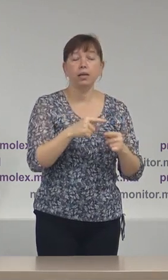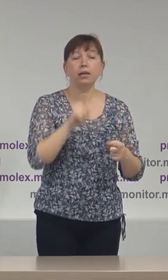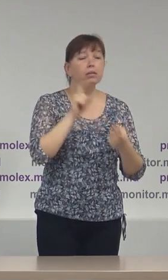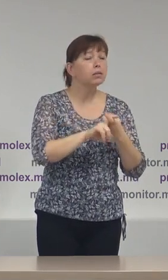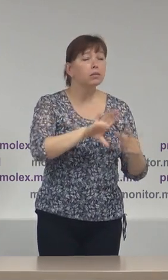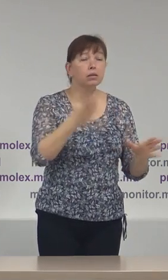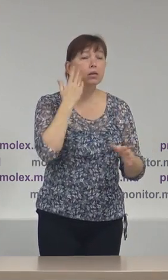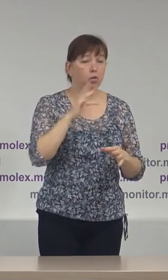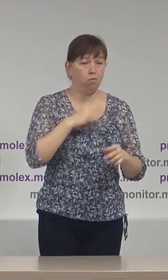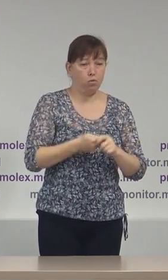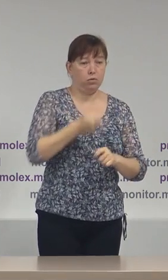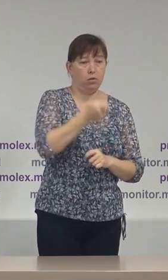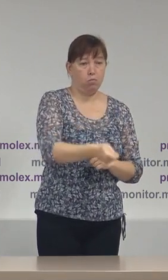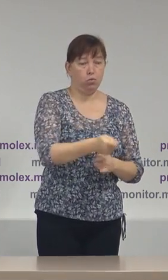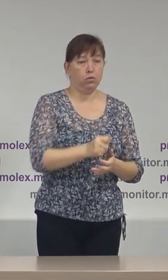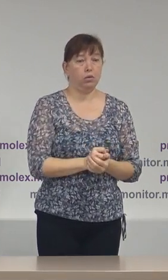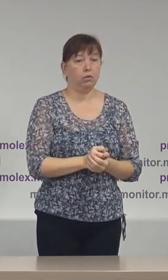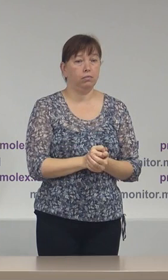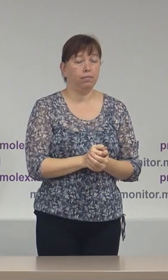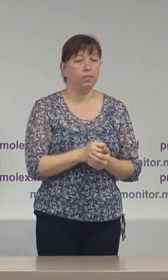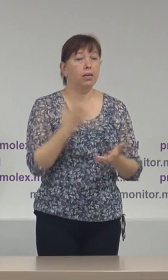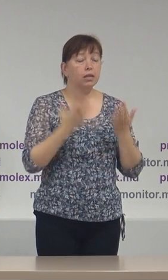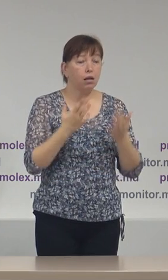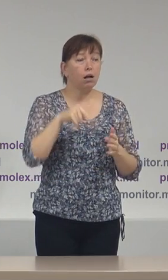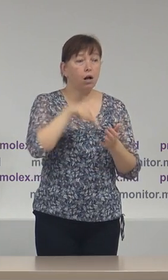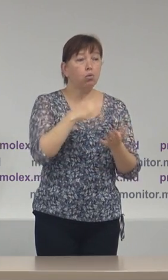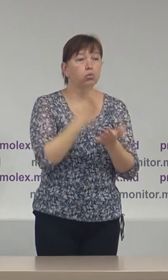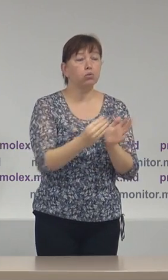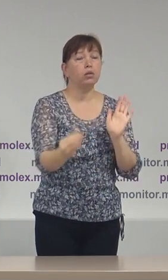pânerea acestor, în cazul în care se invocă fapte